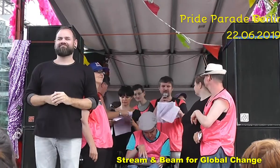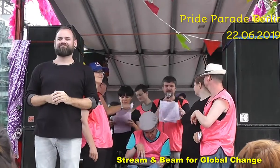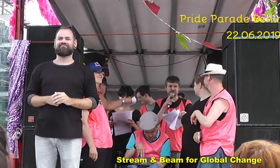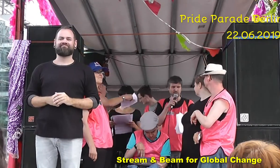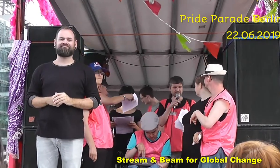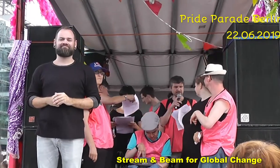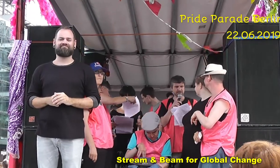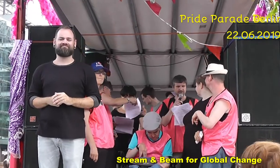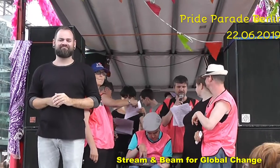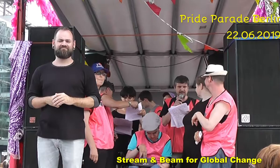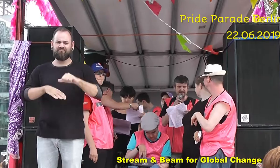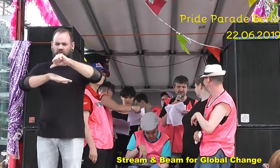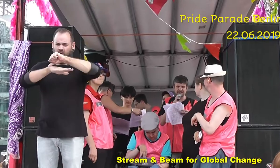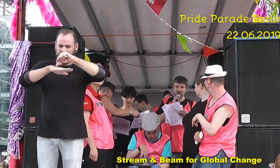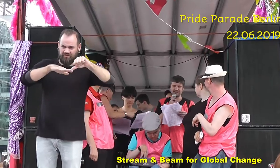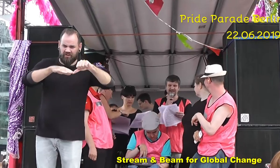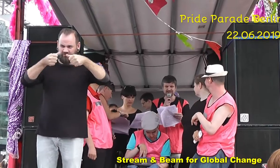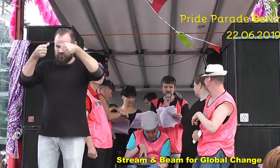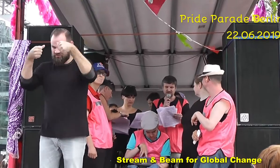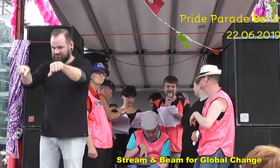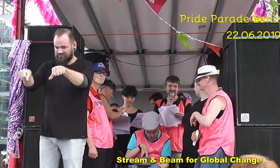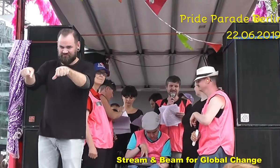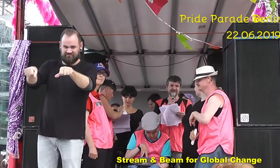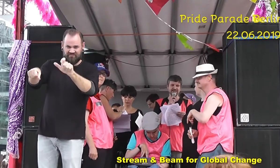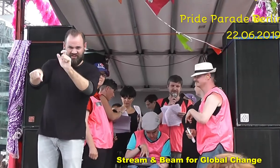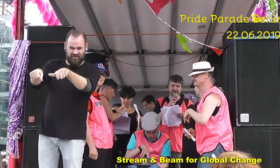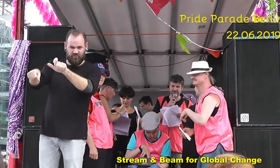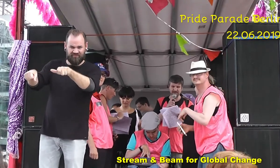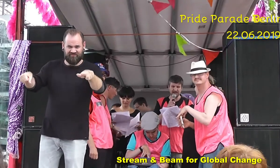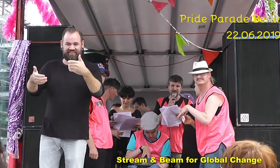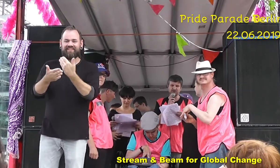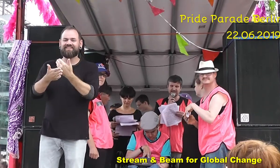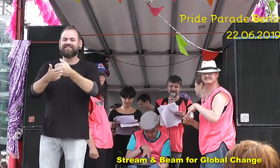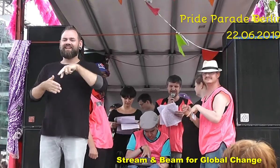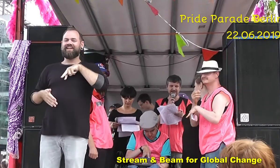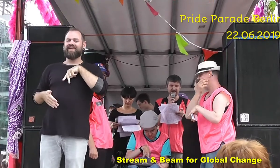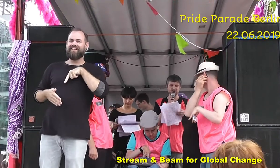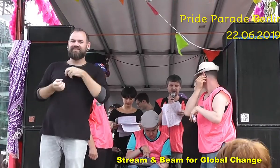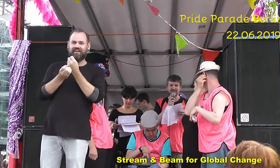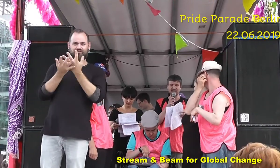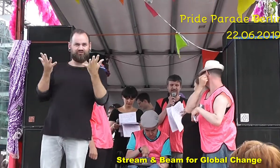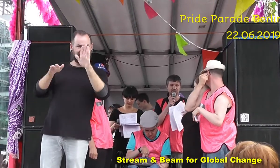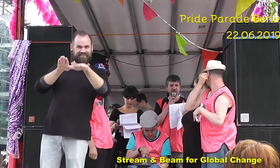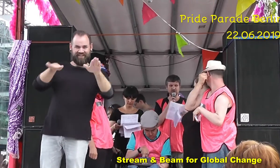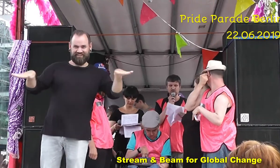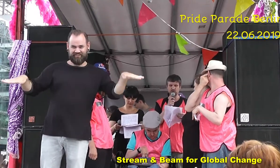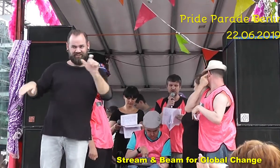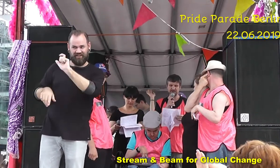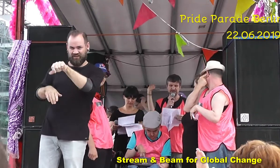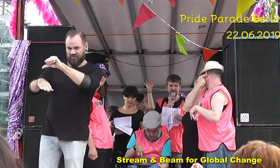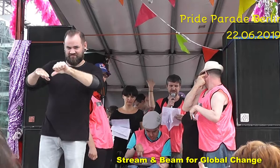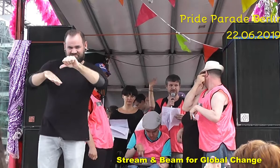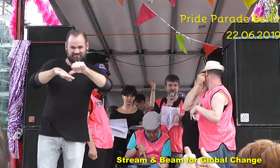Erzwungene Operationen gibt es auch an intergeschlechtlichen Kindern. Also Kindern, die keinem Geschlecht eindeutig